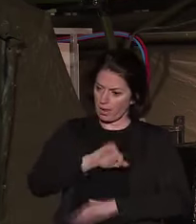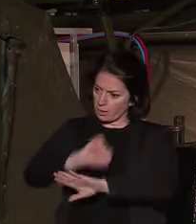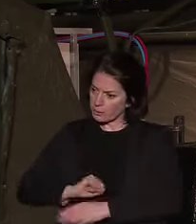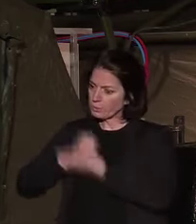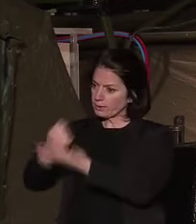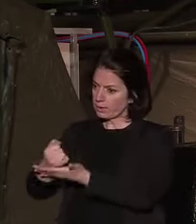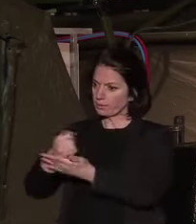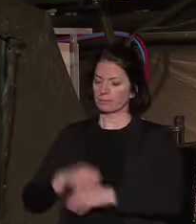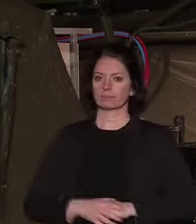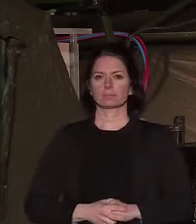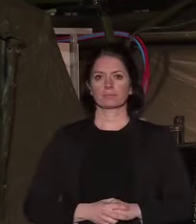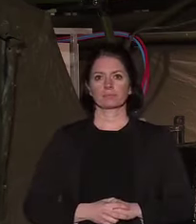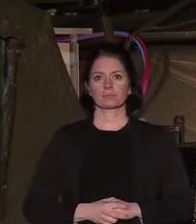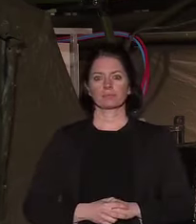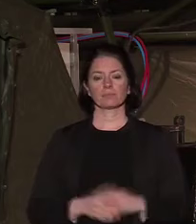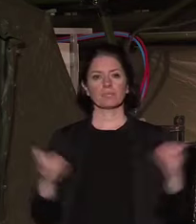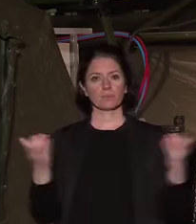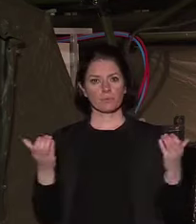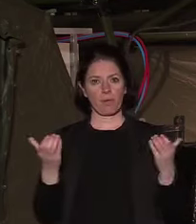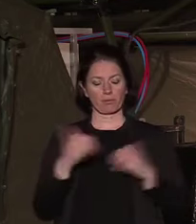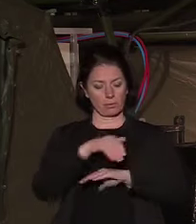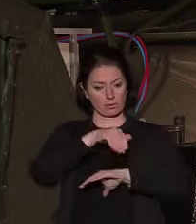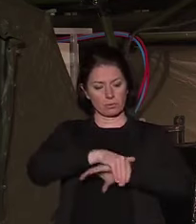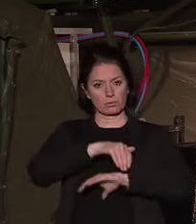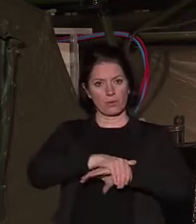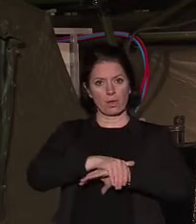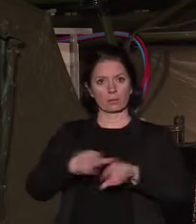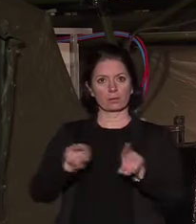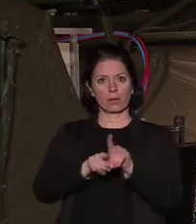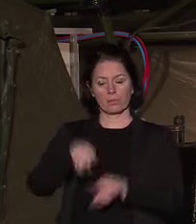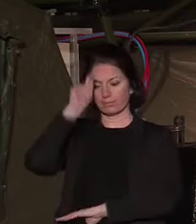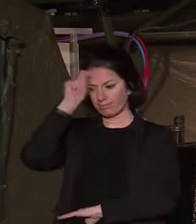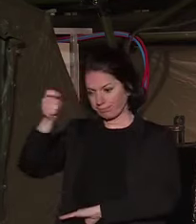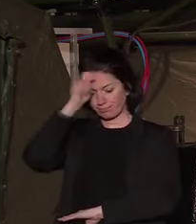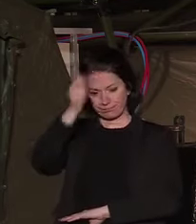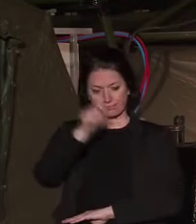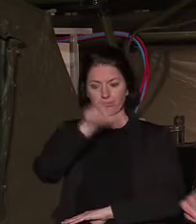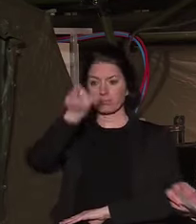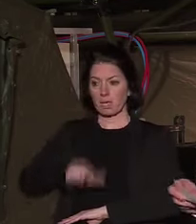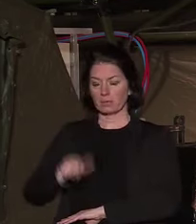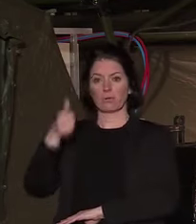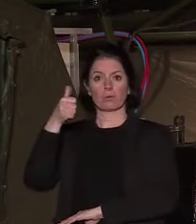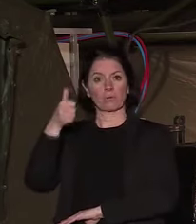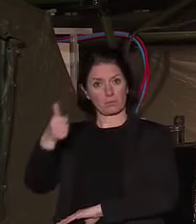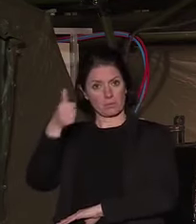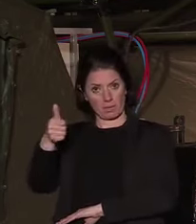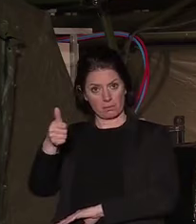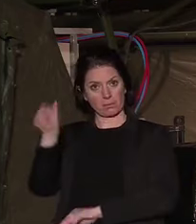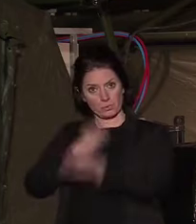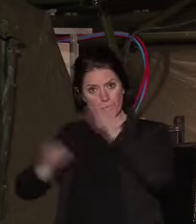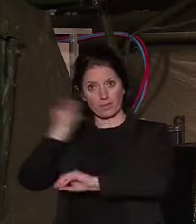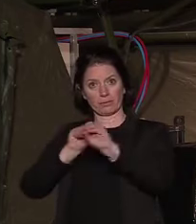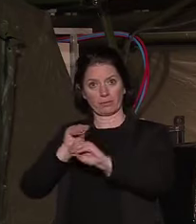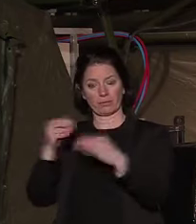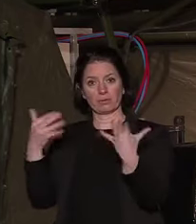Je veux aussi, ce soir, saluer la mémoire des soignants qui ont payé de leur vie,